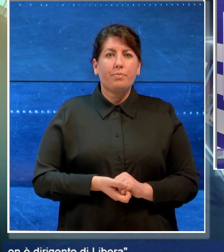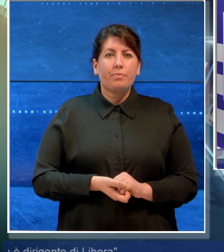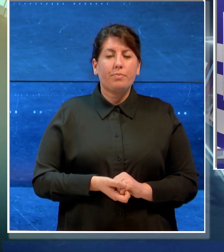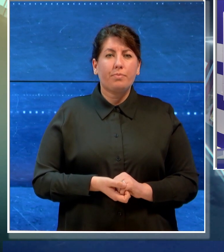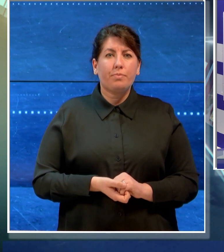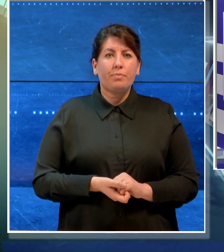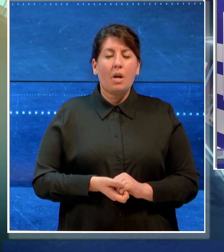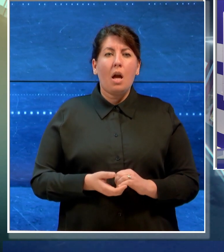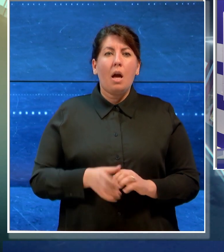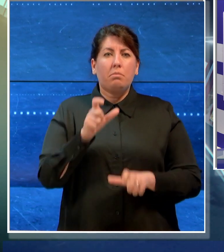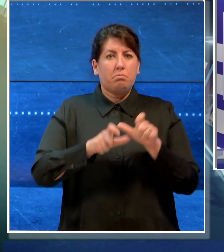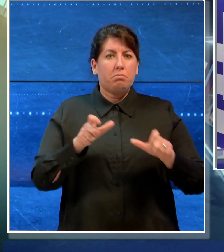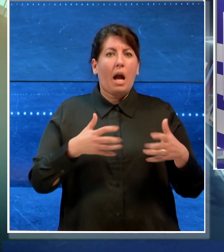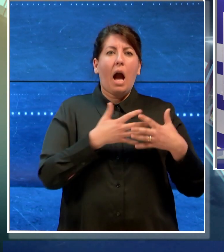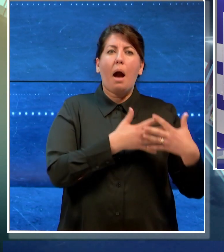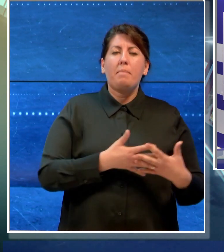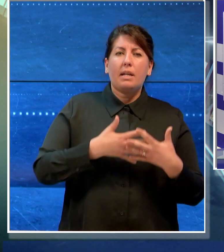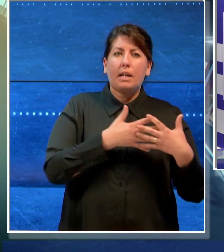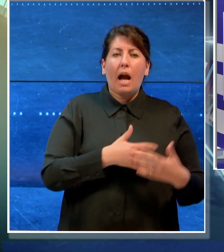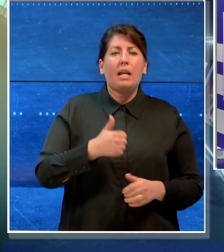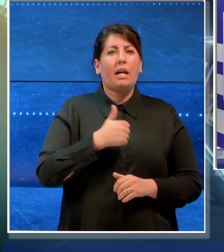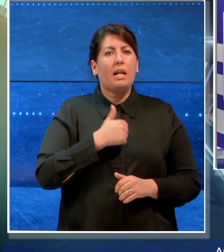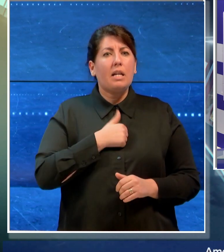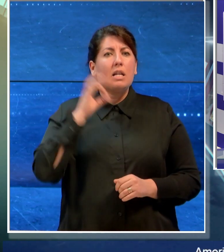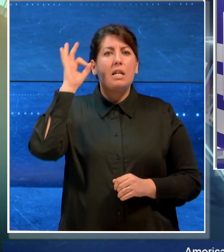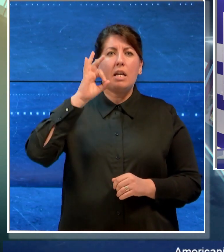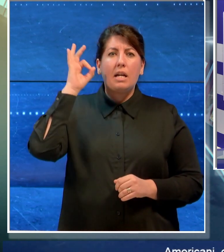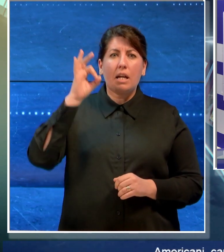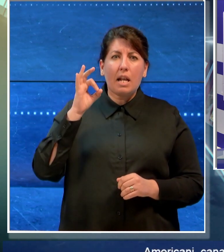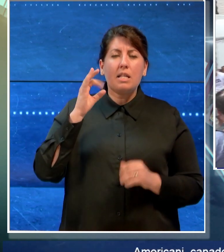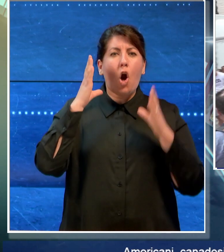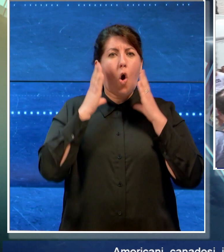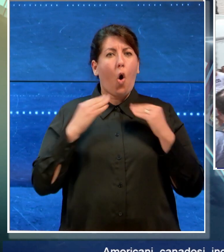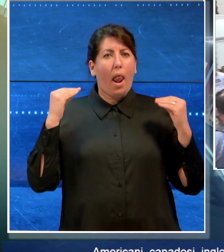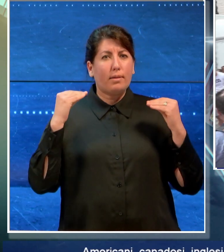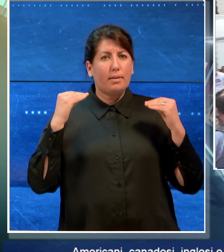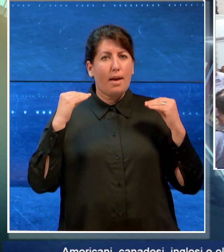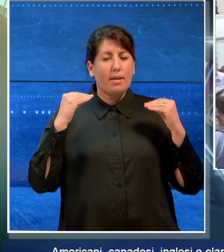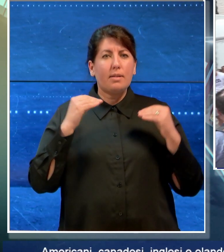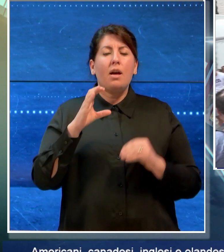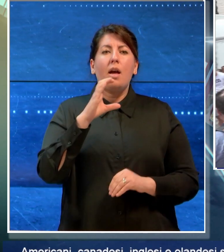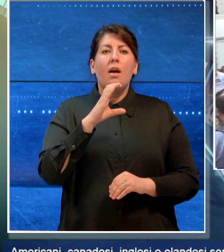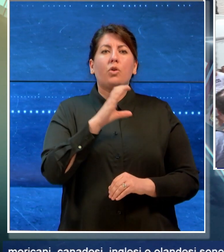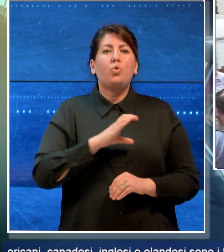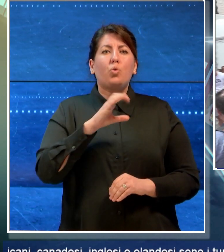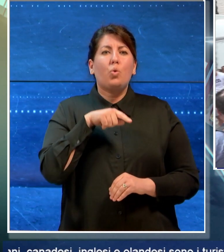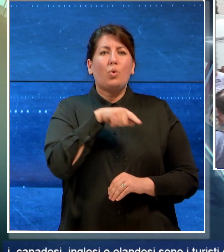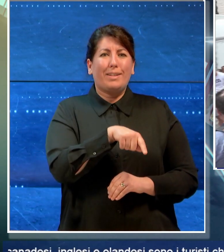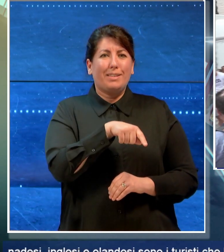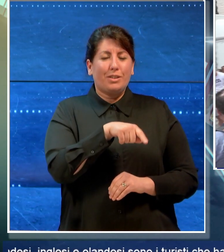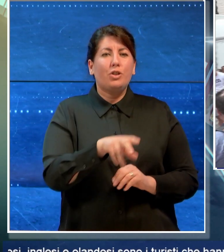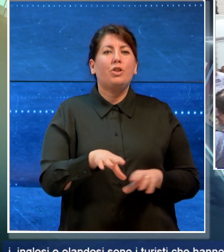americani, canadesi, inglesi e olandesi sono i turisti che hanno scelto le strutture